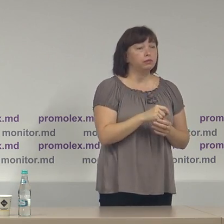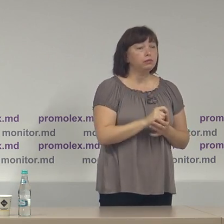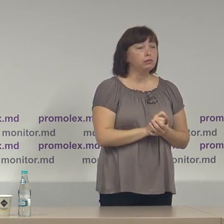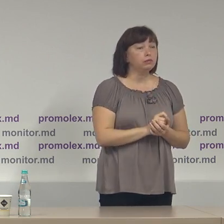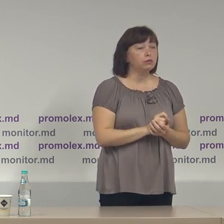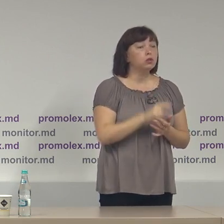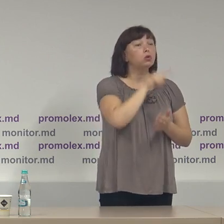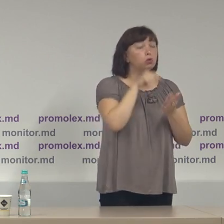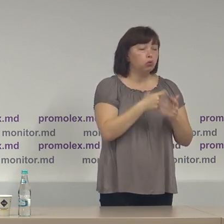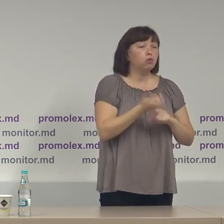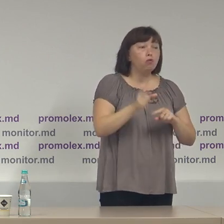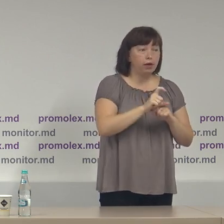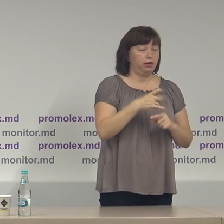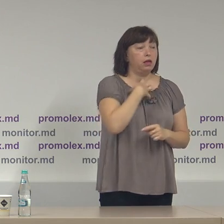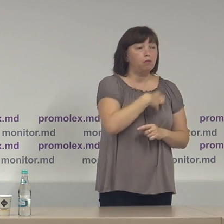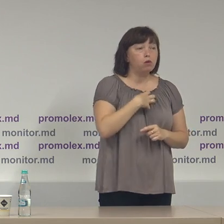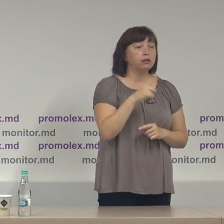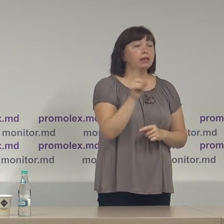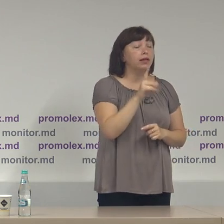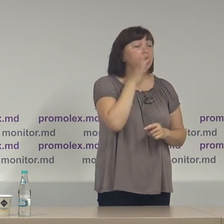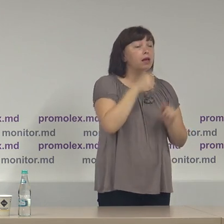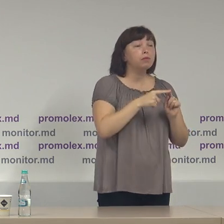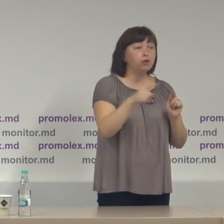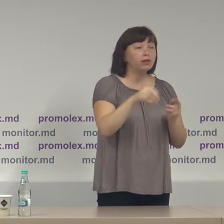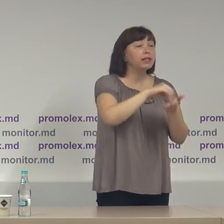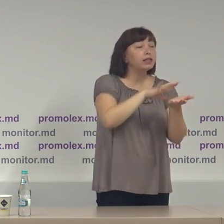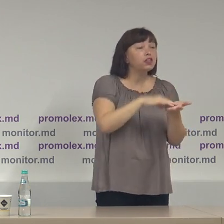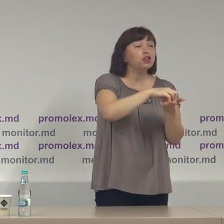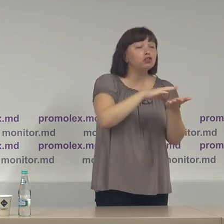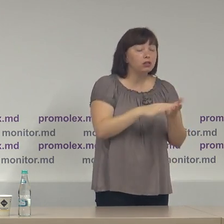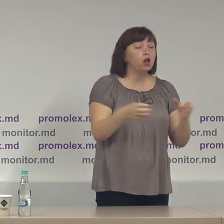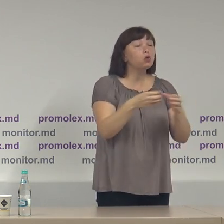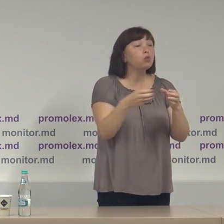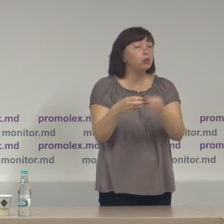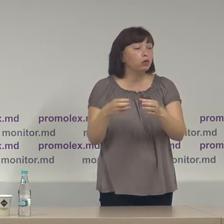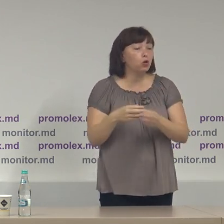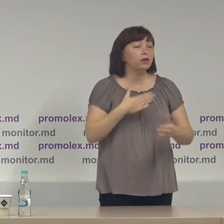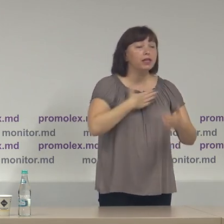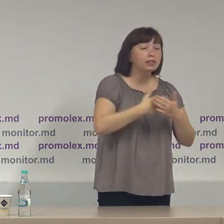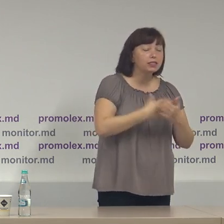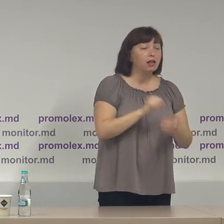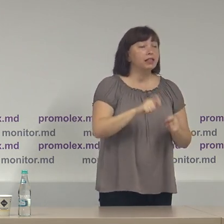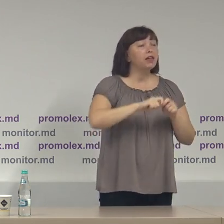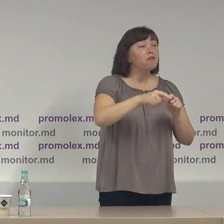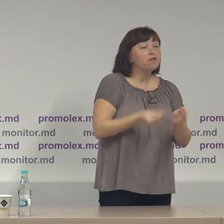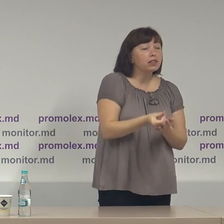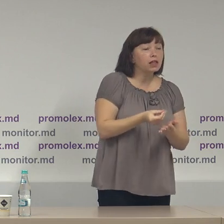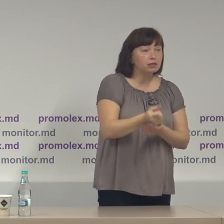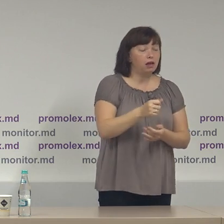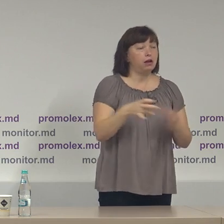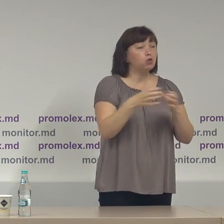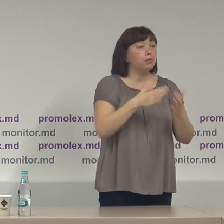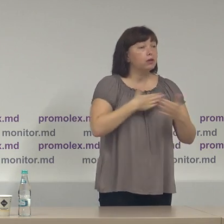la fel de important, că în perioada de înregistrare a grupurilor de inițiativă, de finanțare a grupurilor de inițiativă,